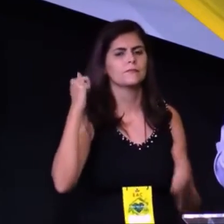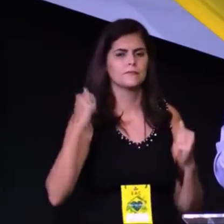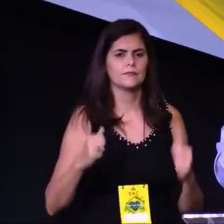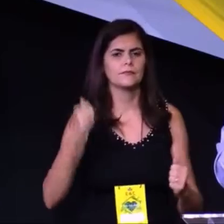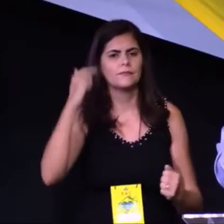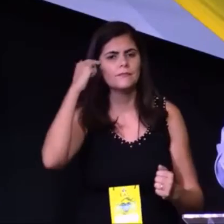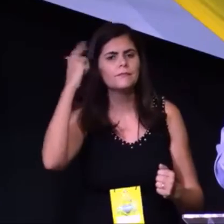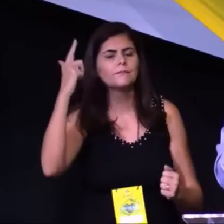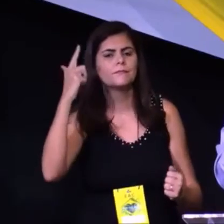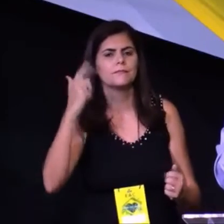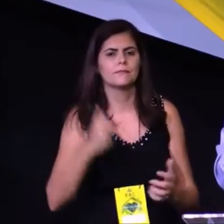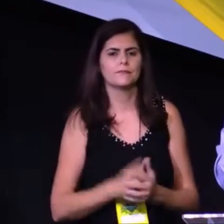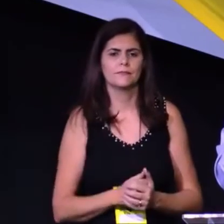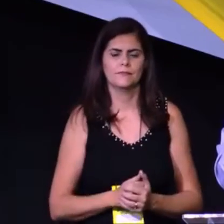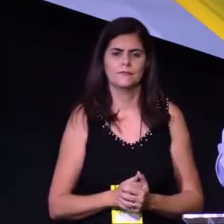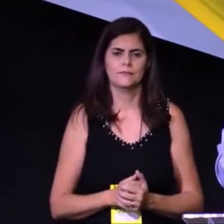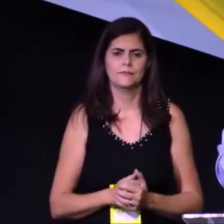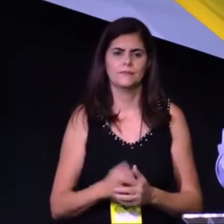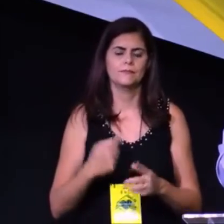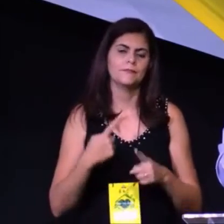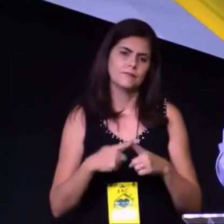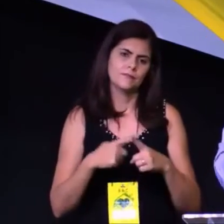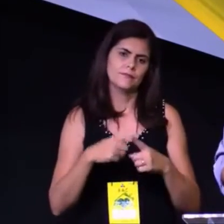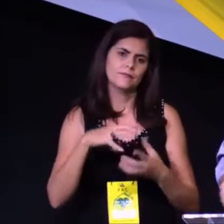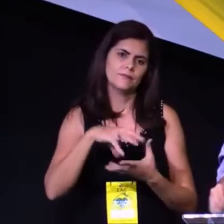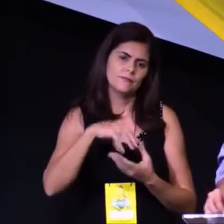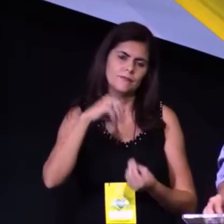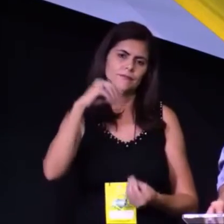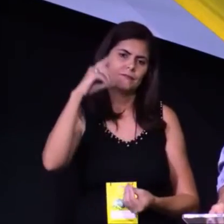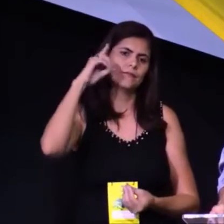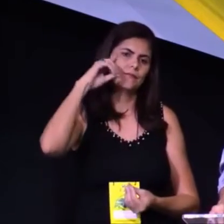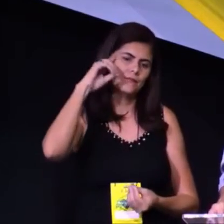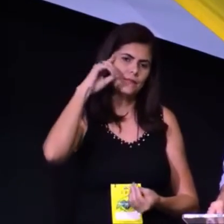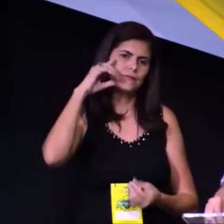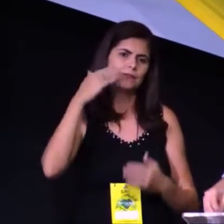acontecerá quando a gente fizer por merecer, no dia a dia. Obrigado pela atenção.